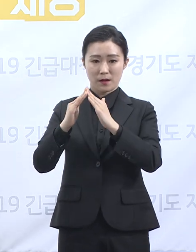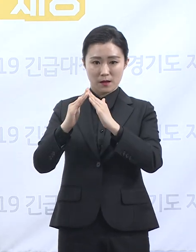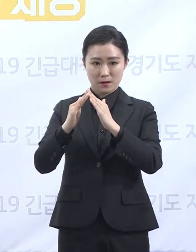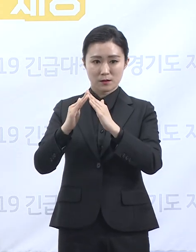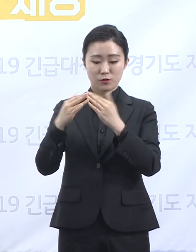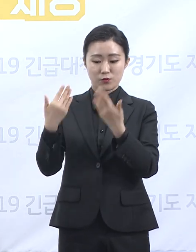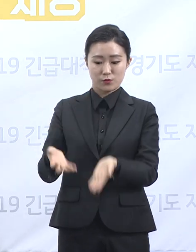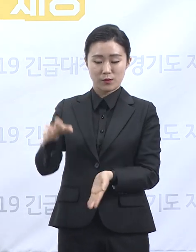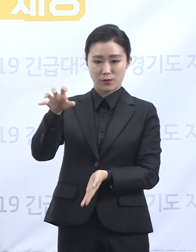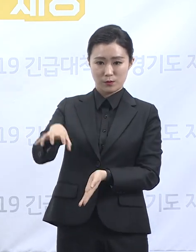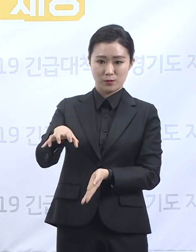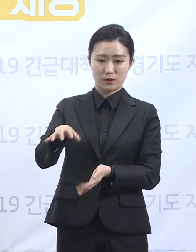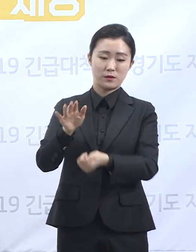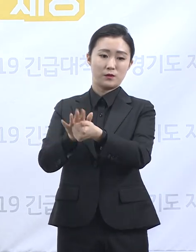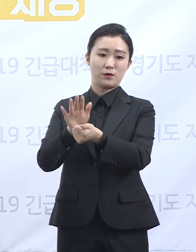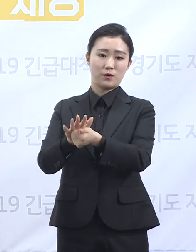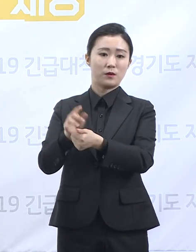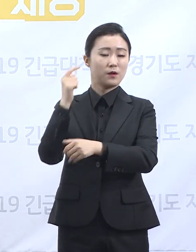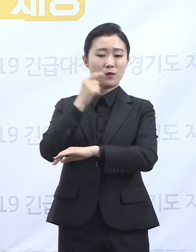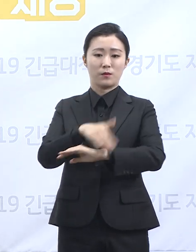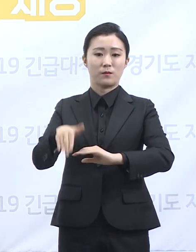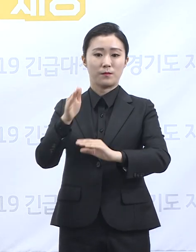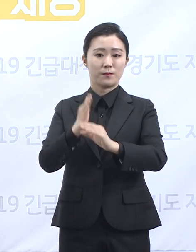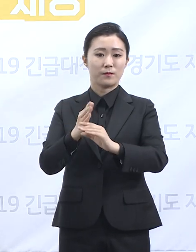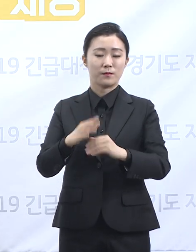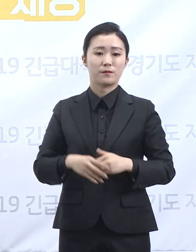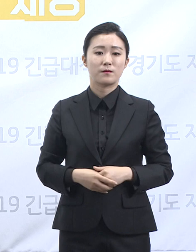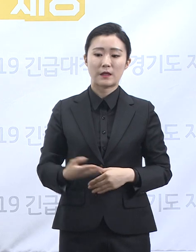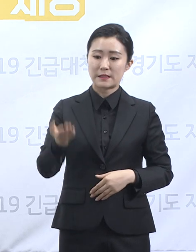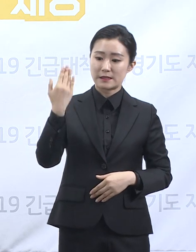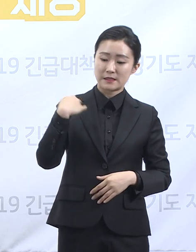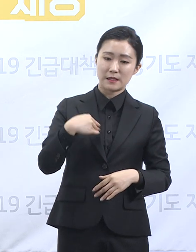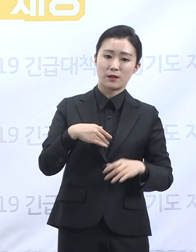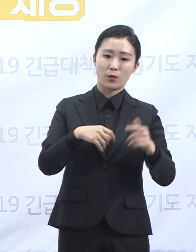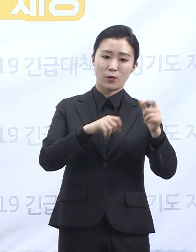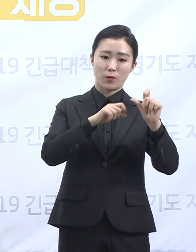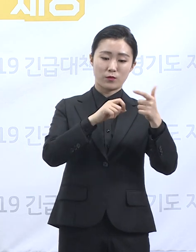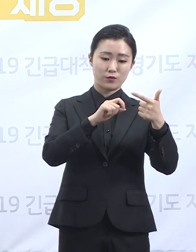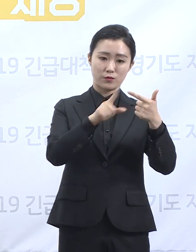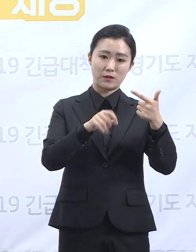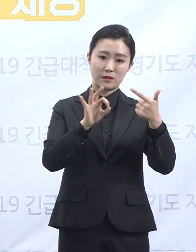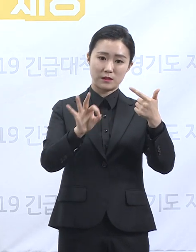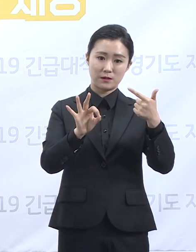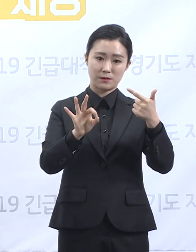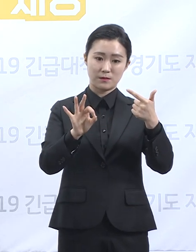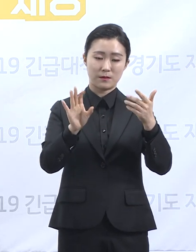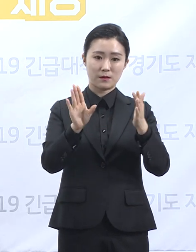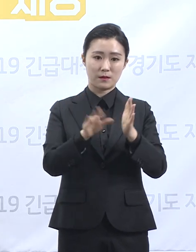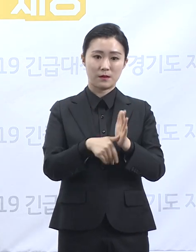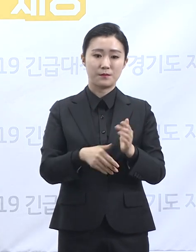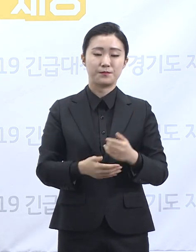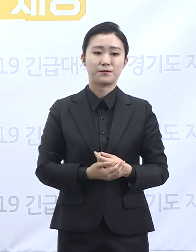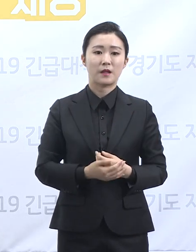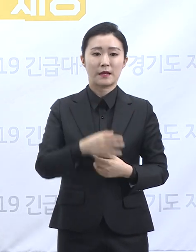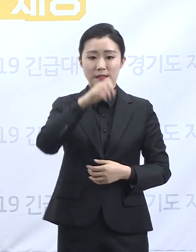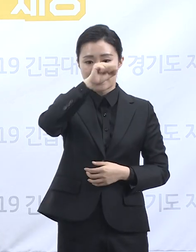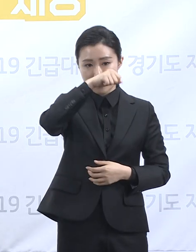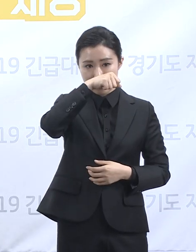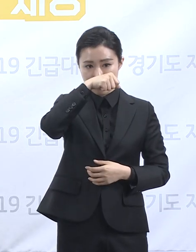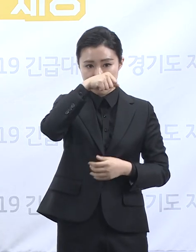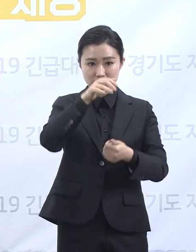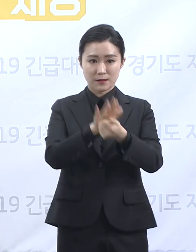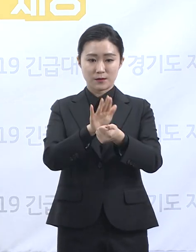결정하였습니다. 지난 10일 보건소별로 5천만 원에서 1억 5천만 원까지 관련 예산 지원을